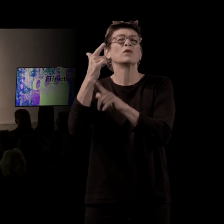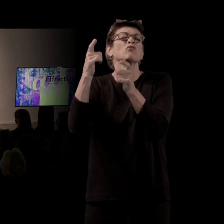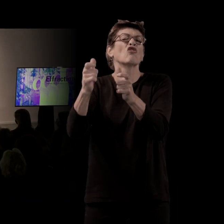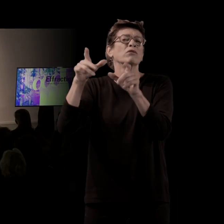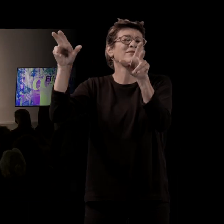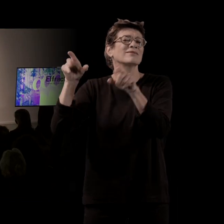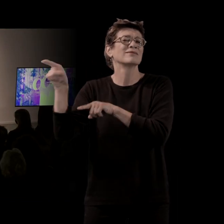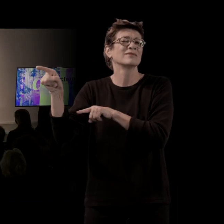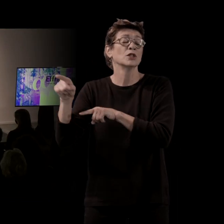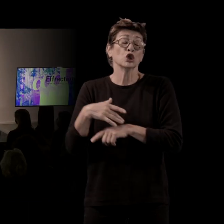il y a de ça.